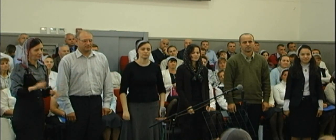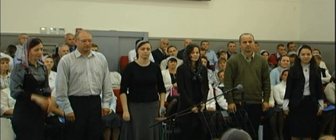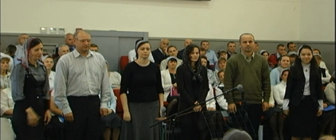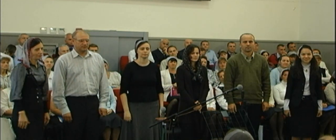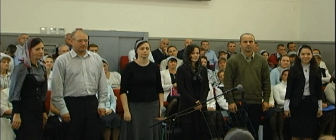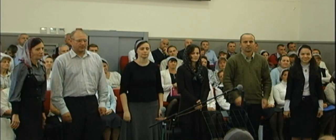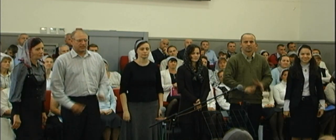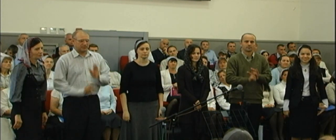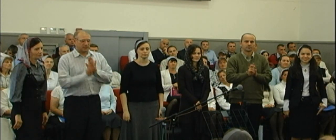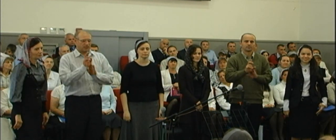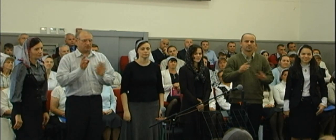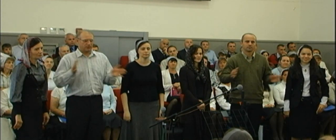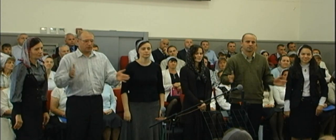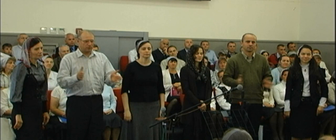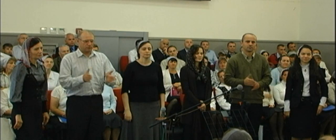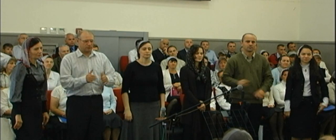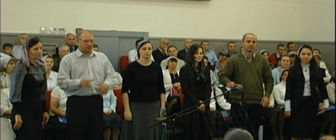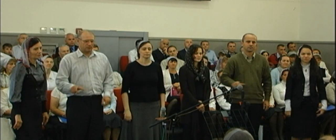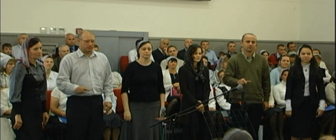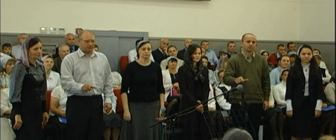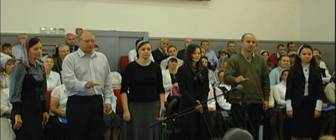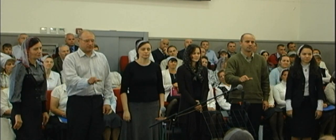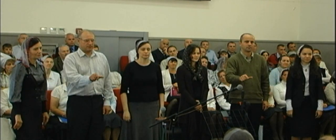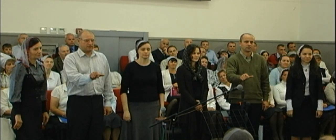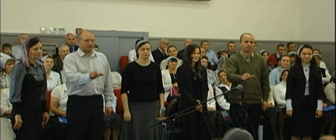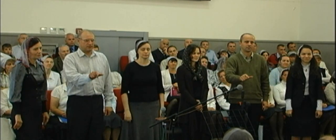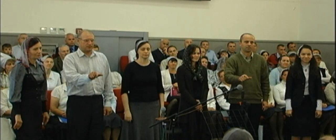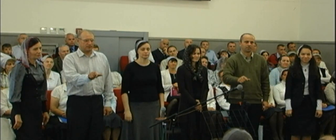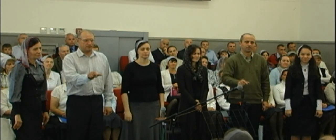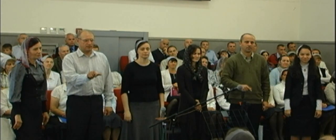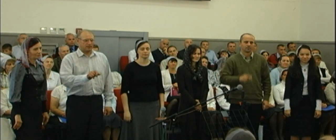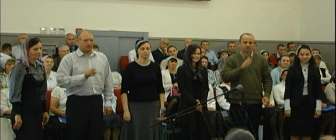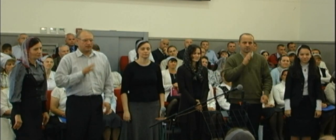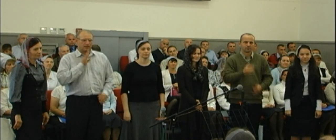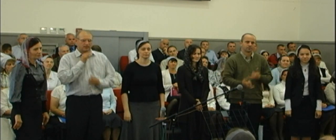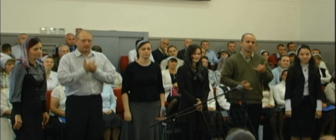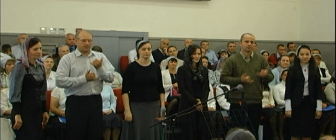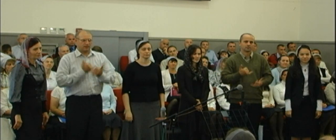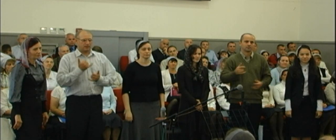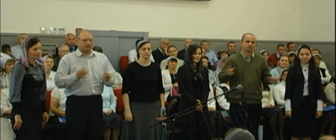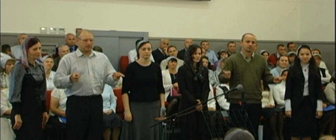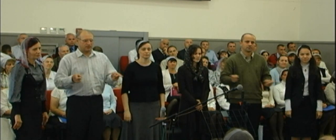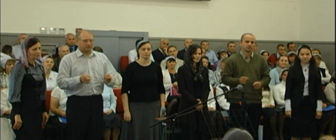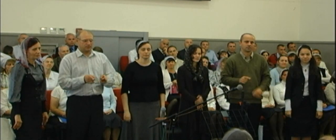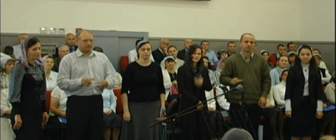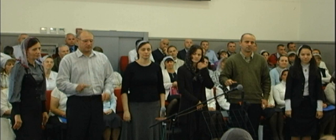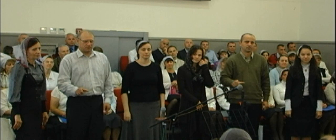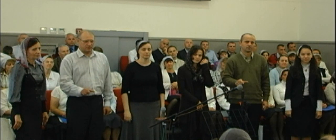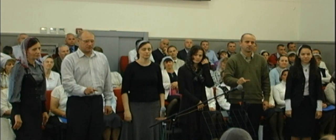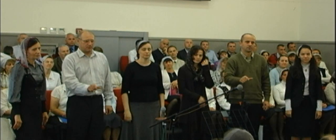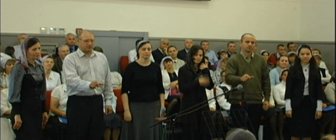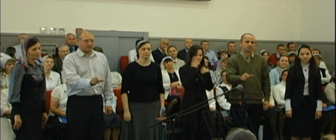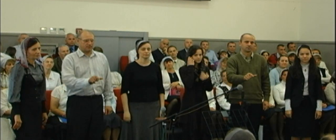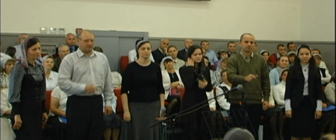Ты на узкой тропинке Ты на узкой тропинке